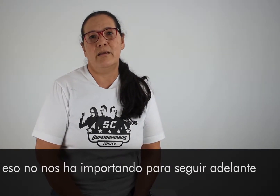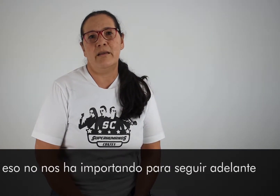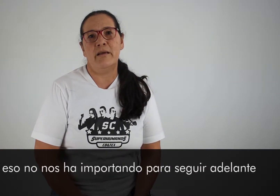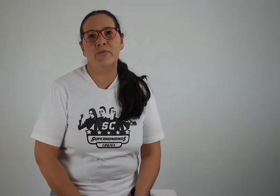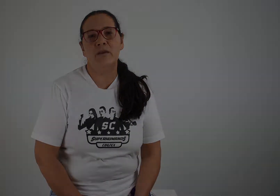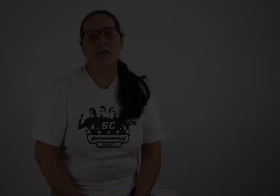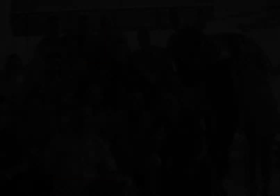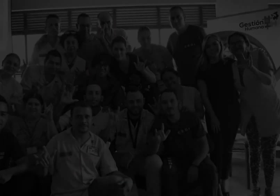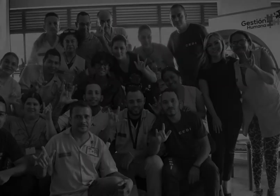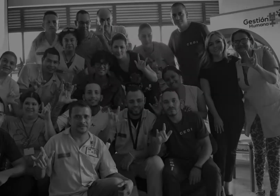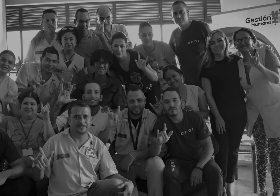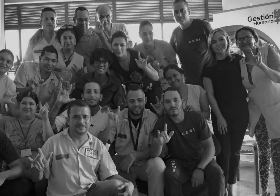adelante.